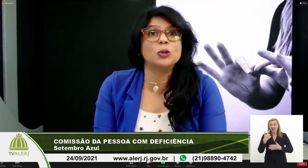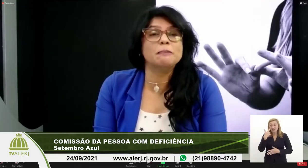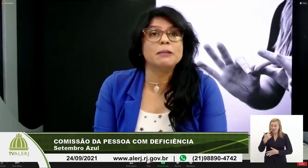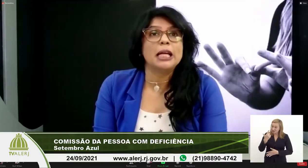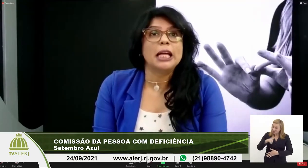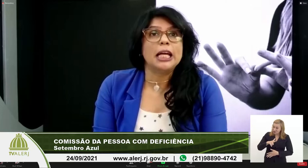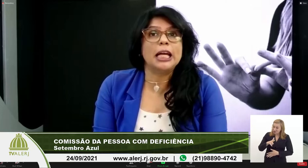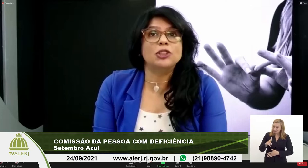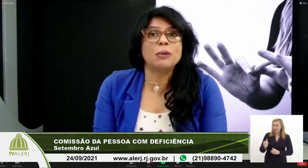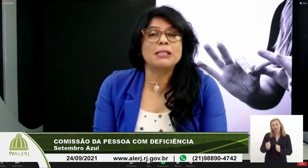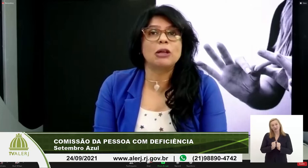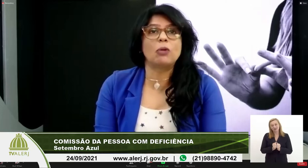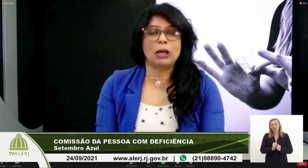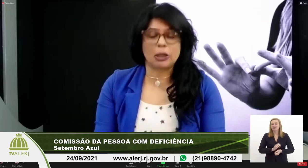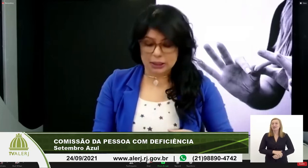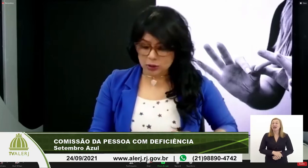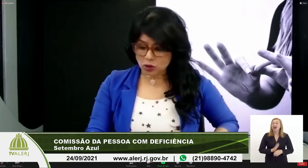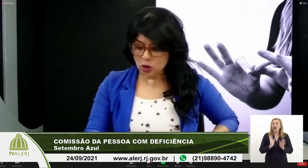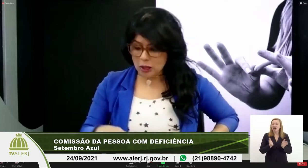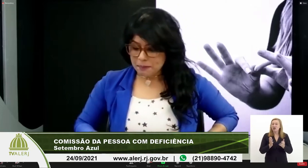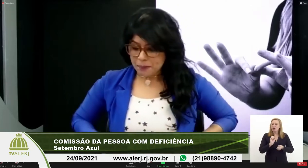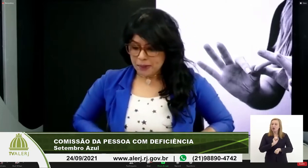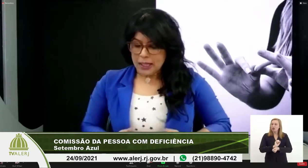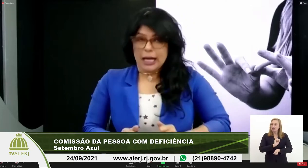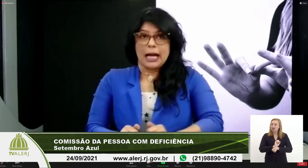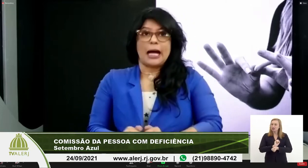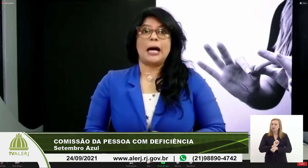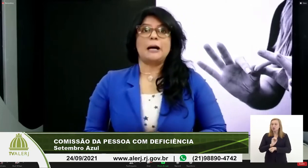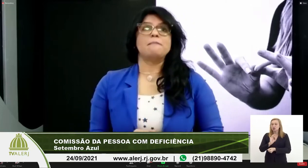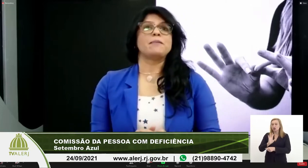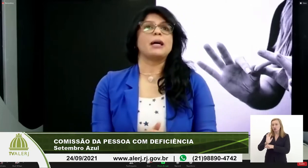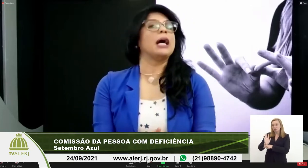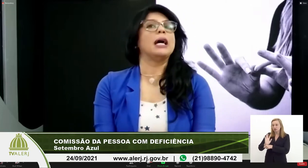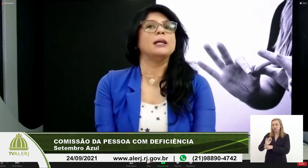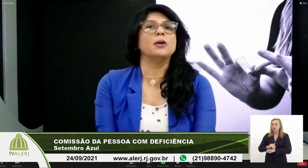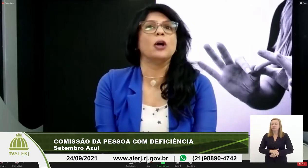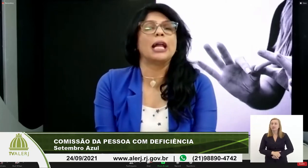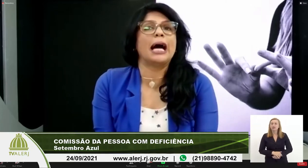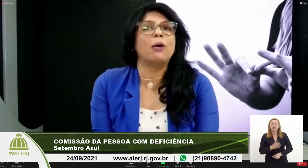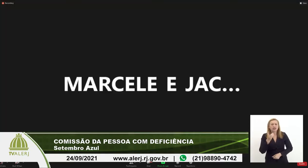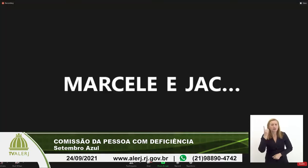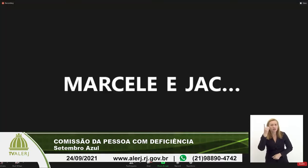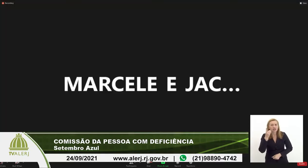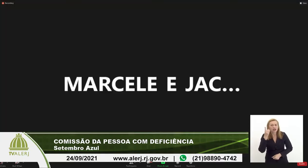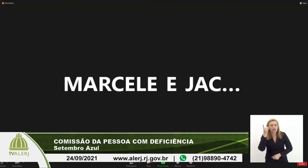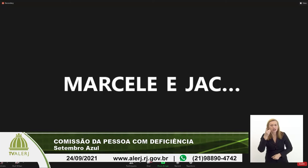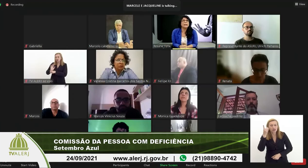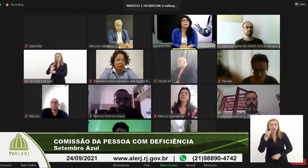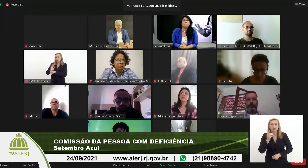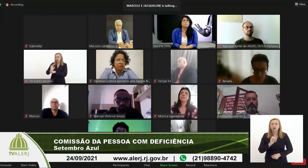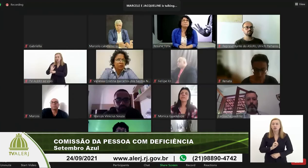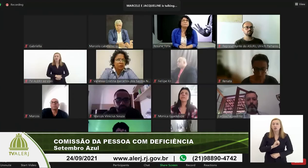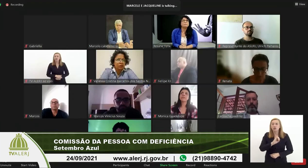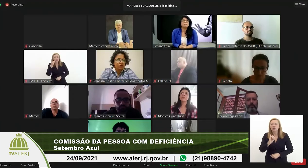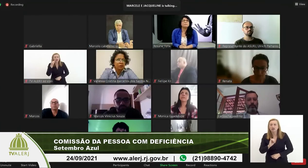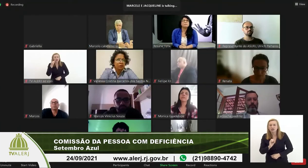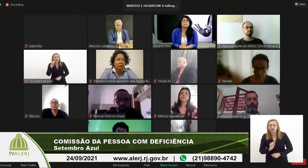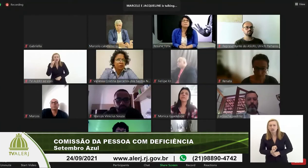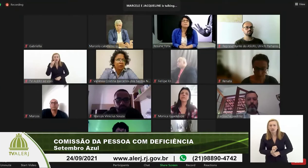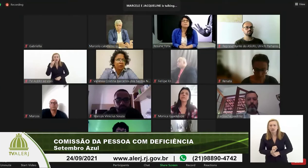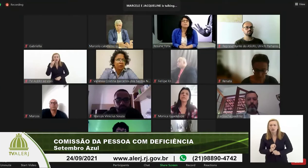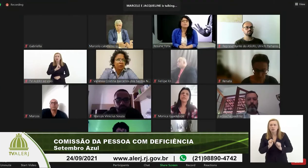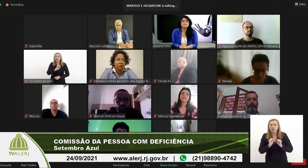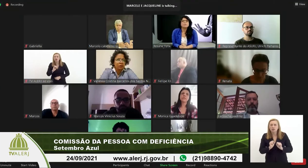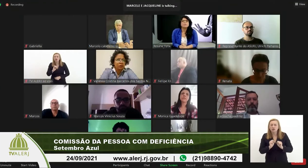conosco estamos então agora aguardando só a deputada por gentileza poderia por